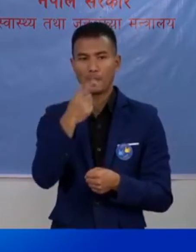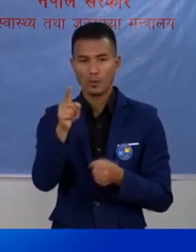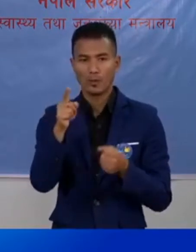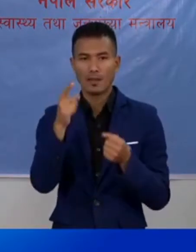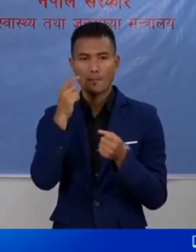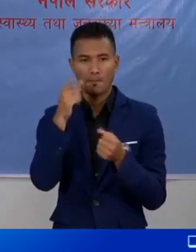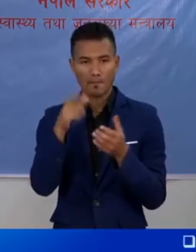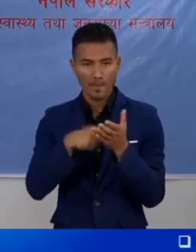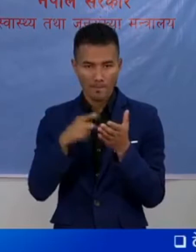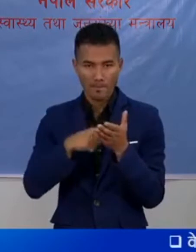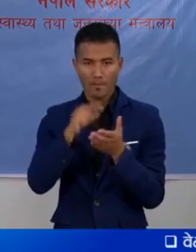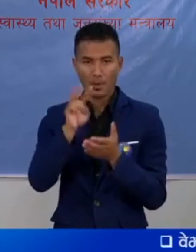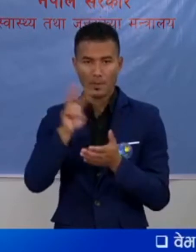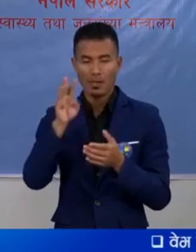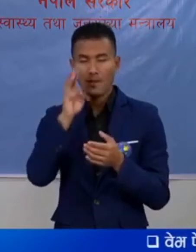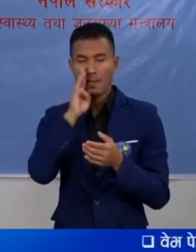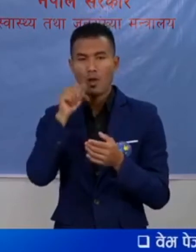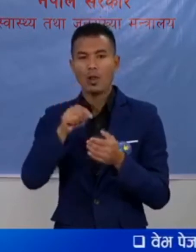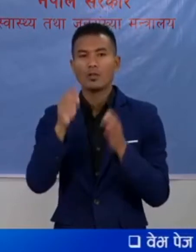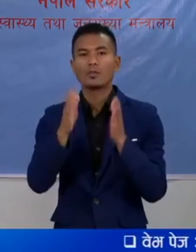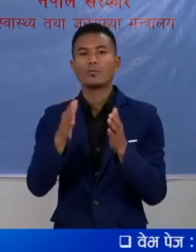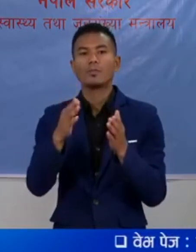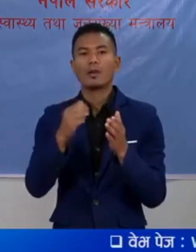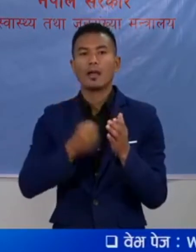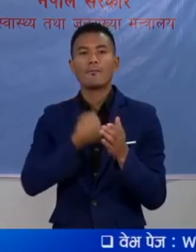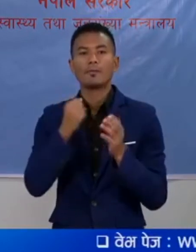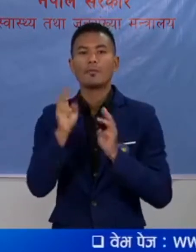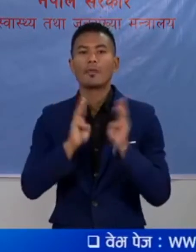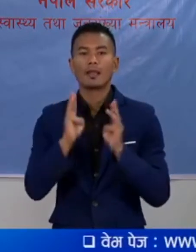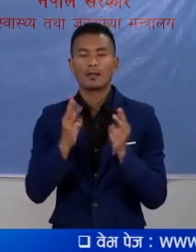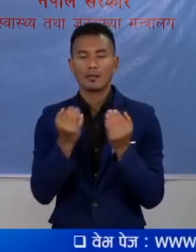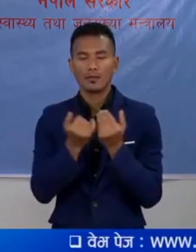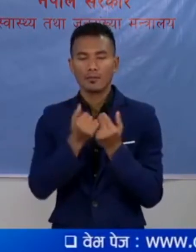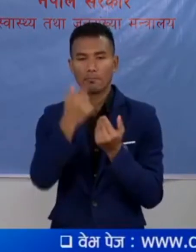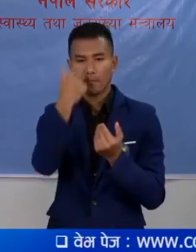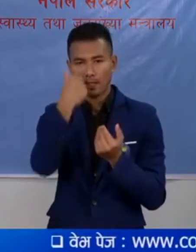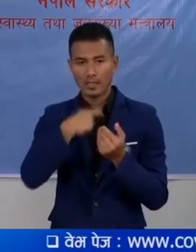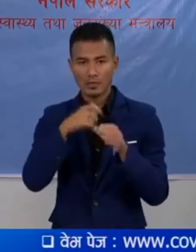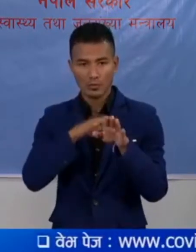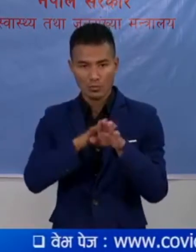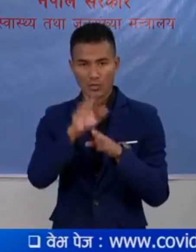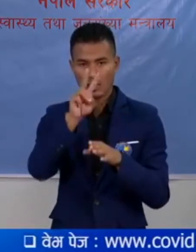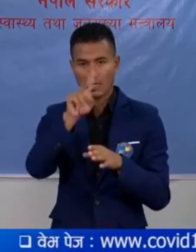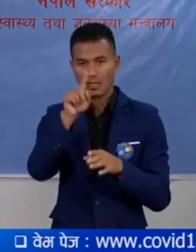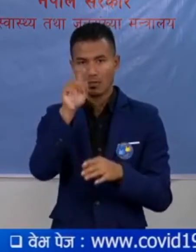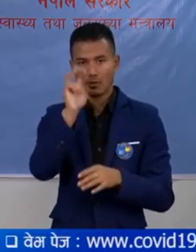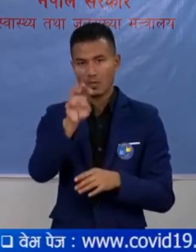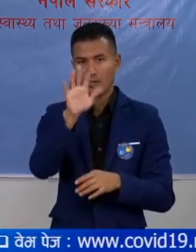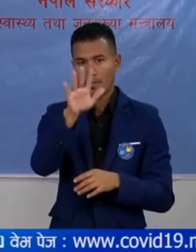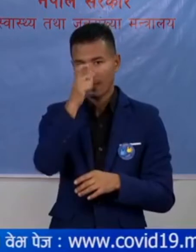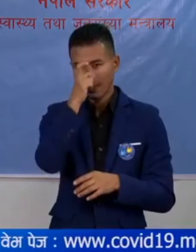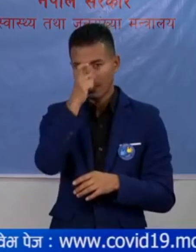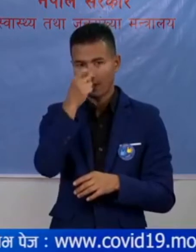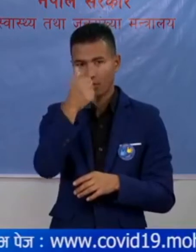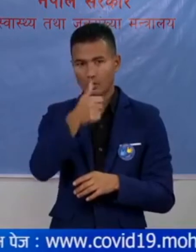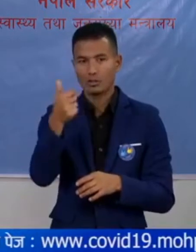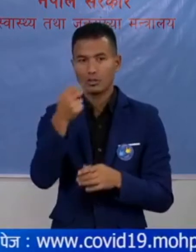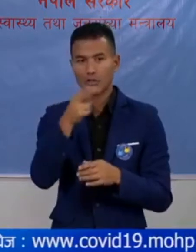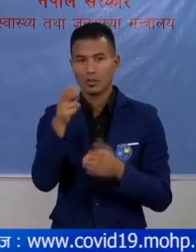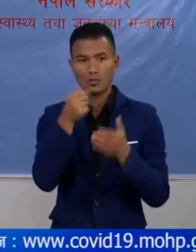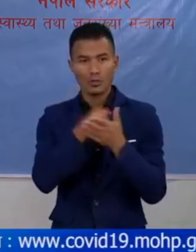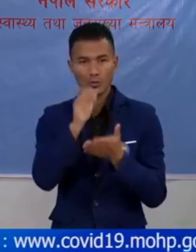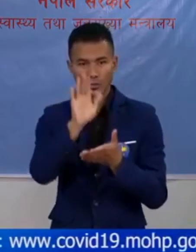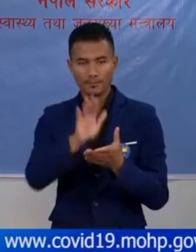एप्लिकेशन मा हाल सम्मा आफनो सो मुल्यांकन गरने ब्यक्ति अरू को संख्या 15566 पुगिको